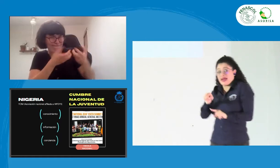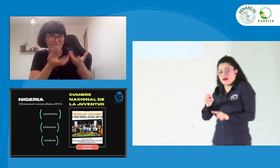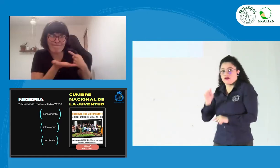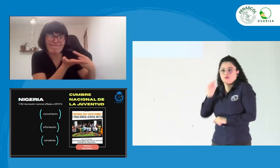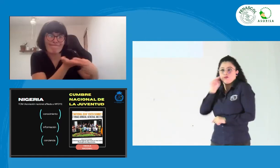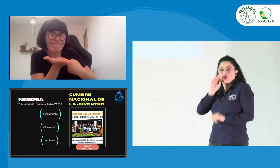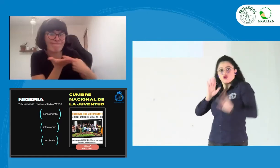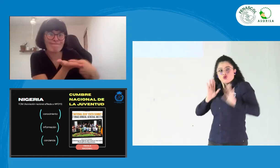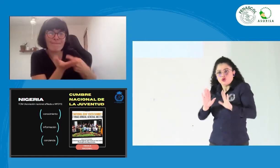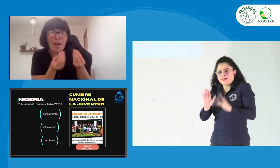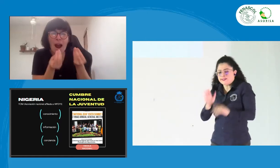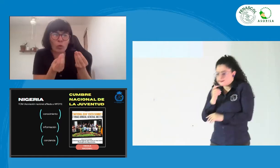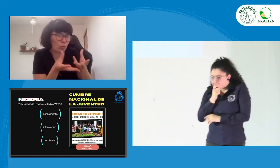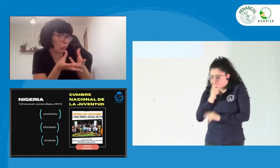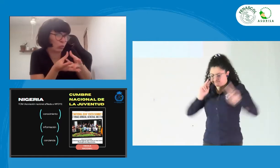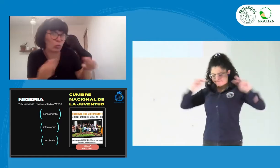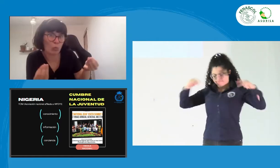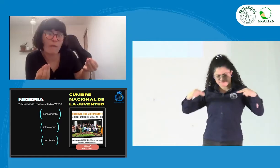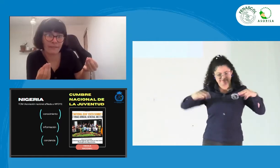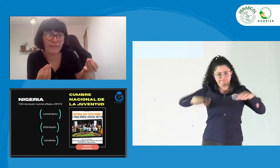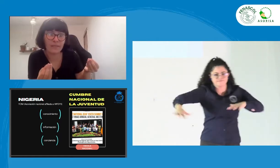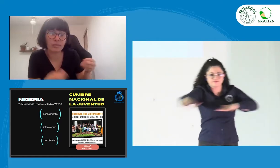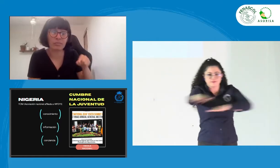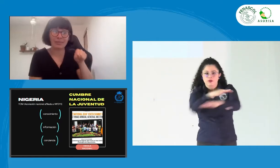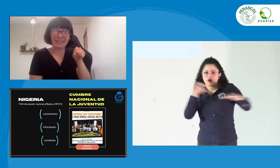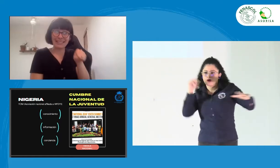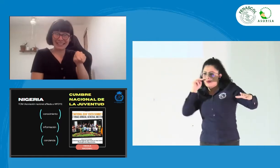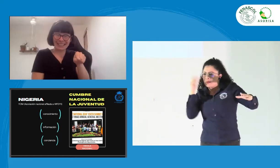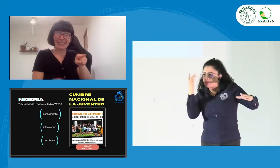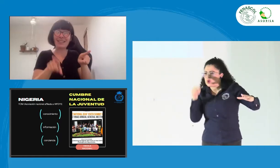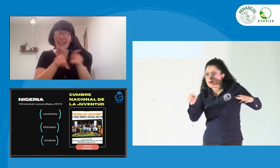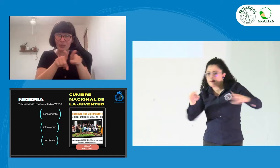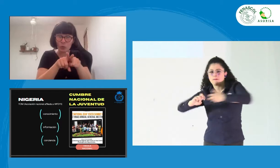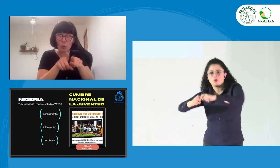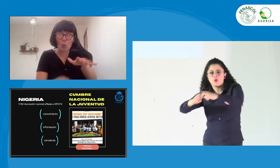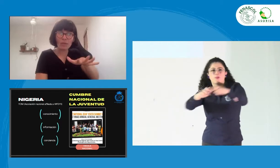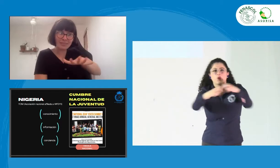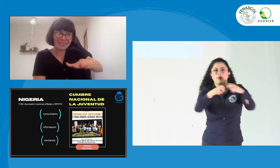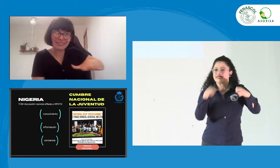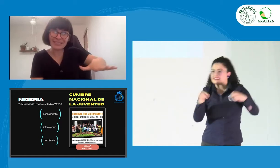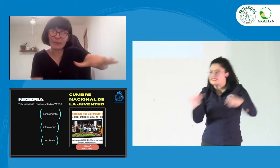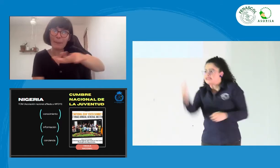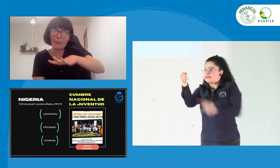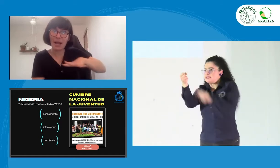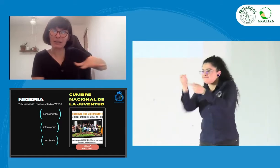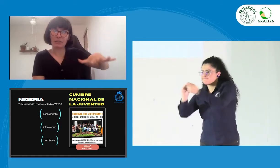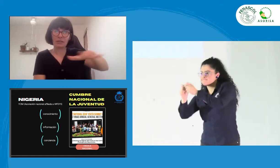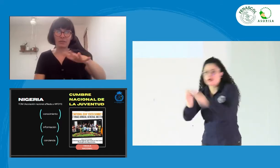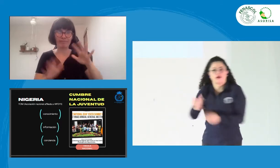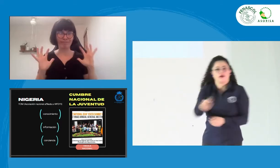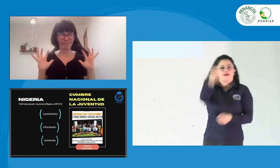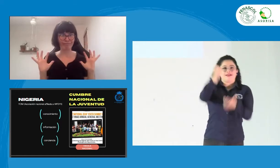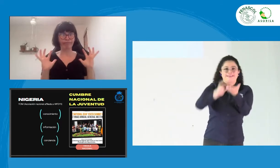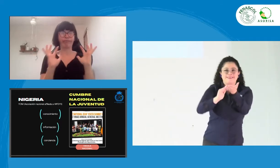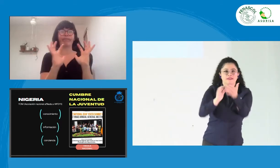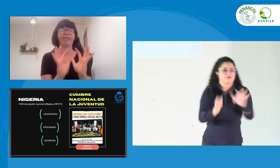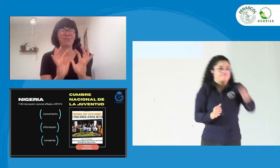enfocarse en las situaciones o los problemas de cada país. Cómo buscar la solución a cada uno de esos problemas y esa